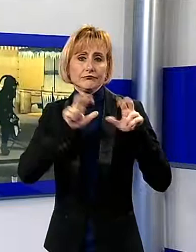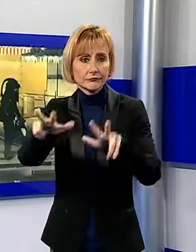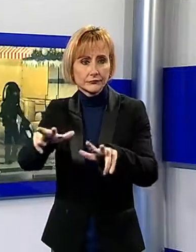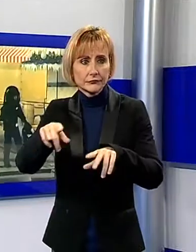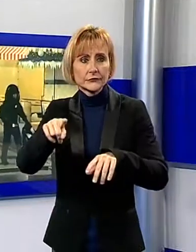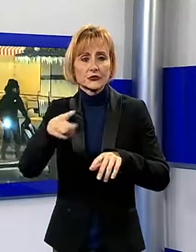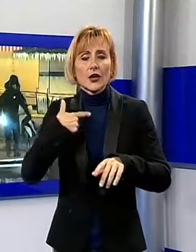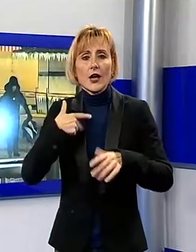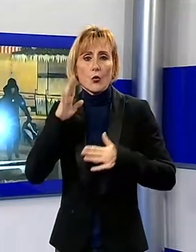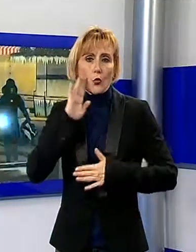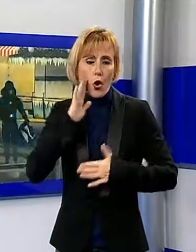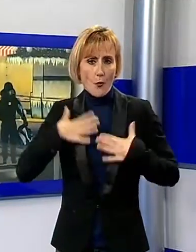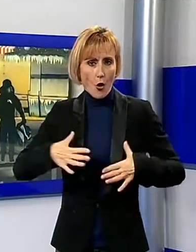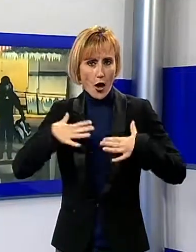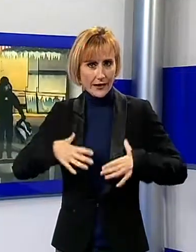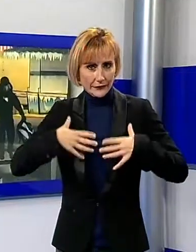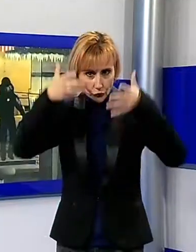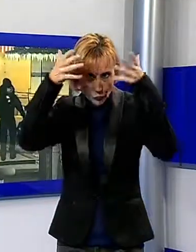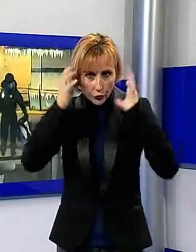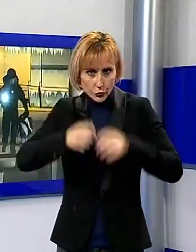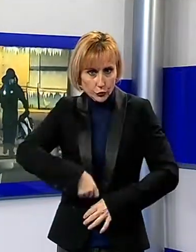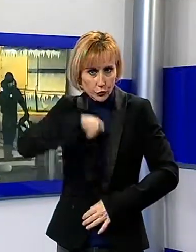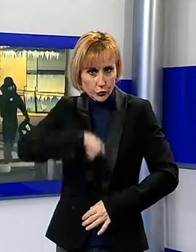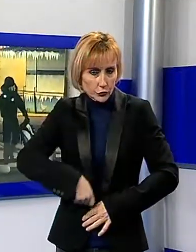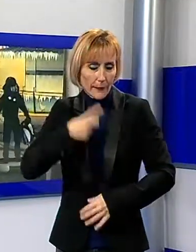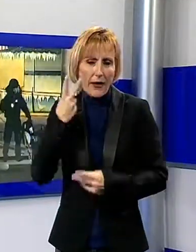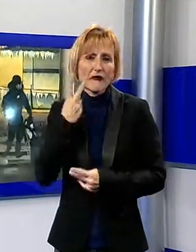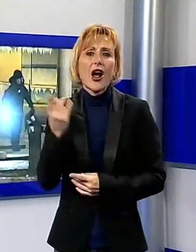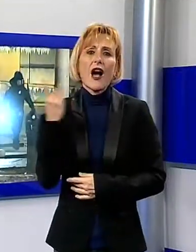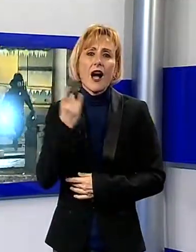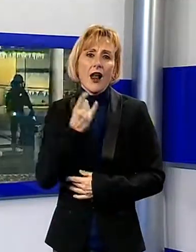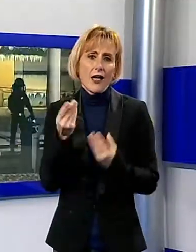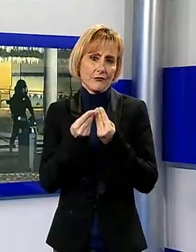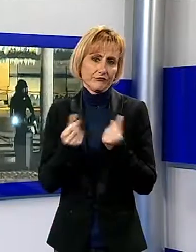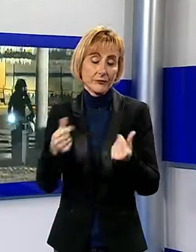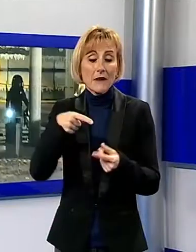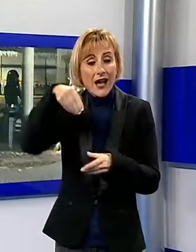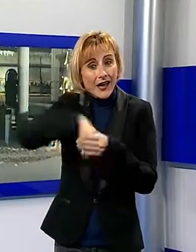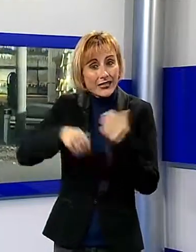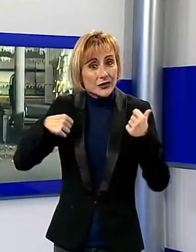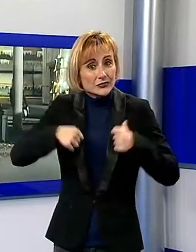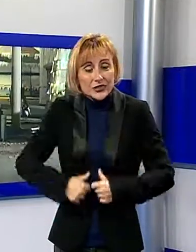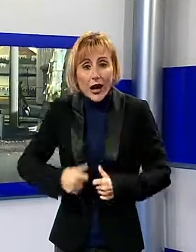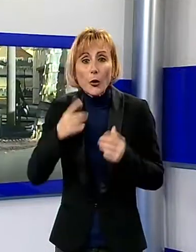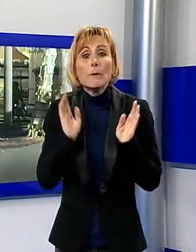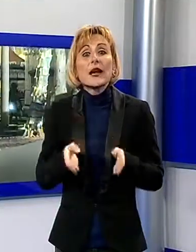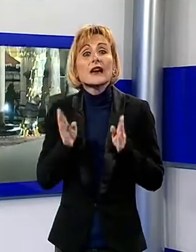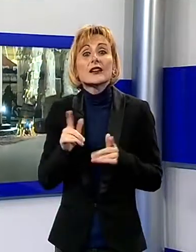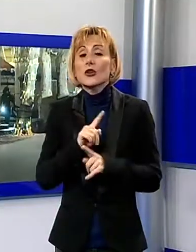protettivo che ha decretato il cessato allarme. Alla fine è stato appurato che nello zaino non c'era niente di pericoloso, solo qualche effetto